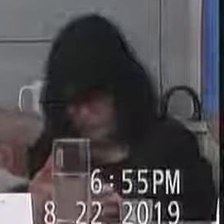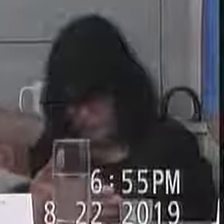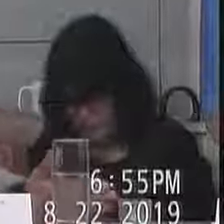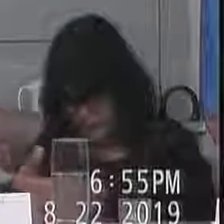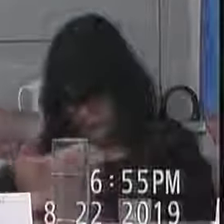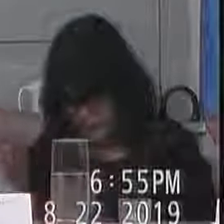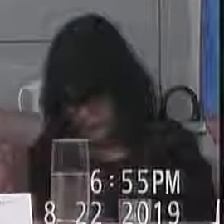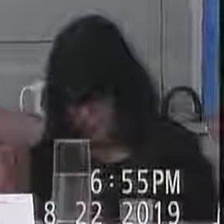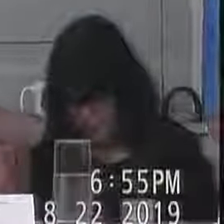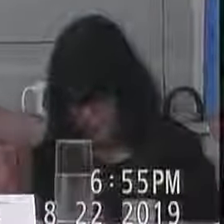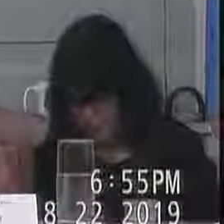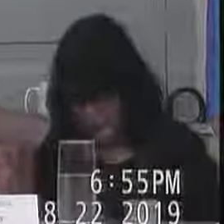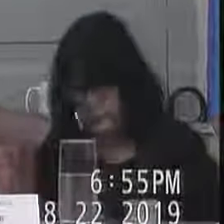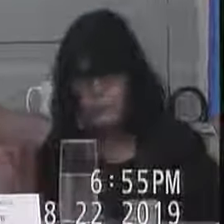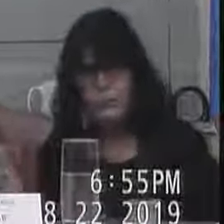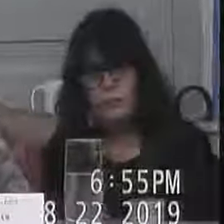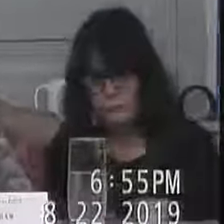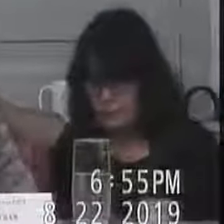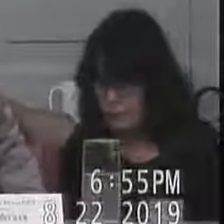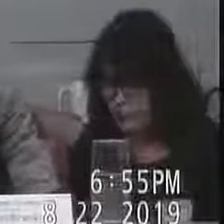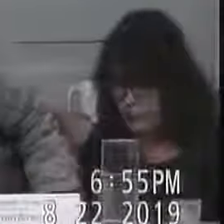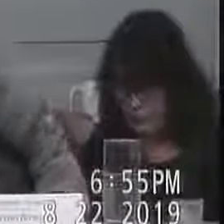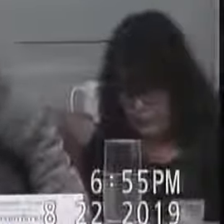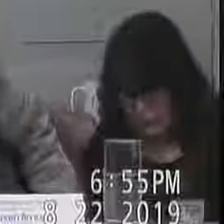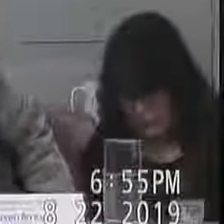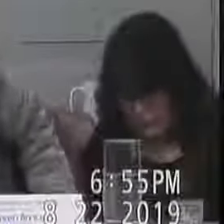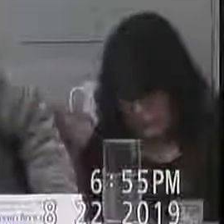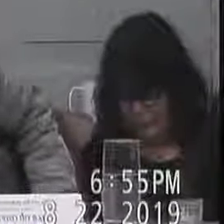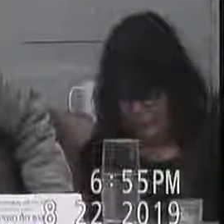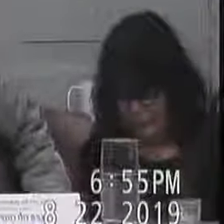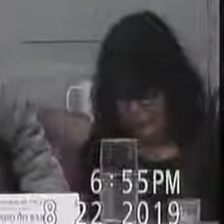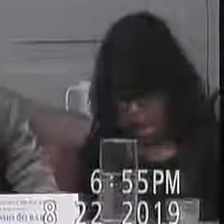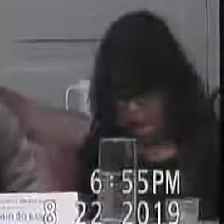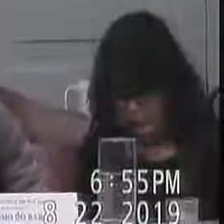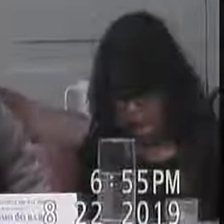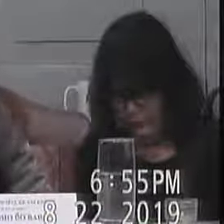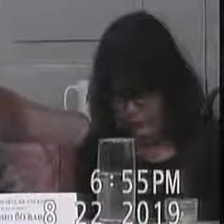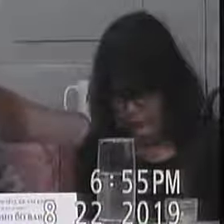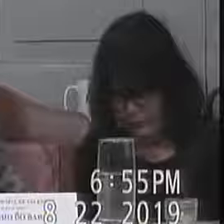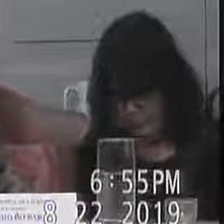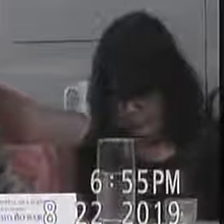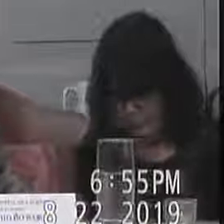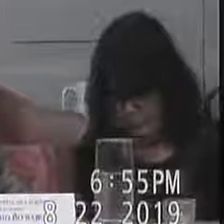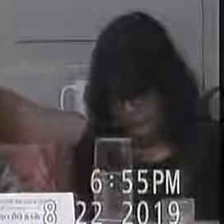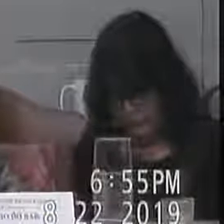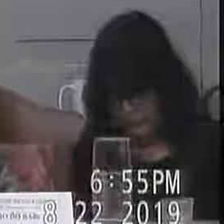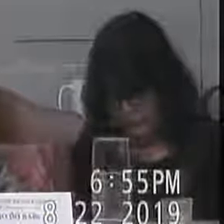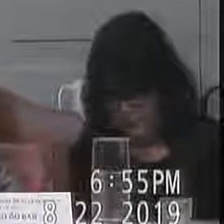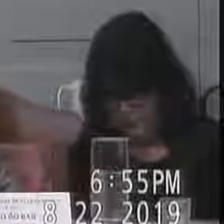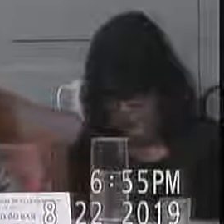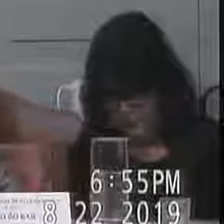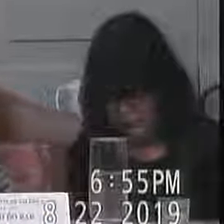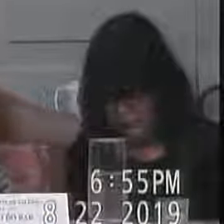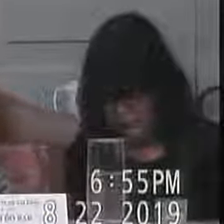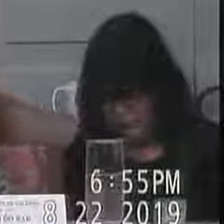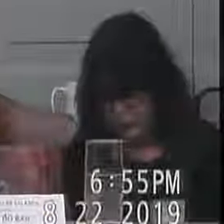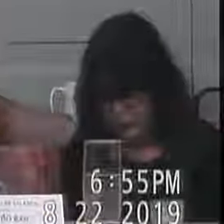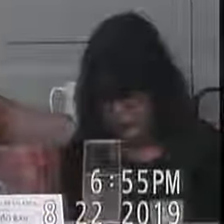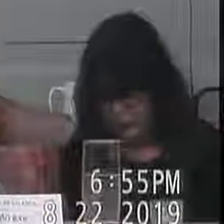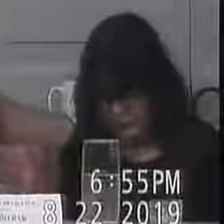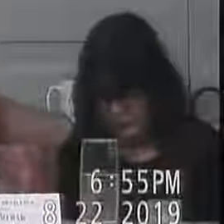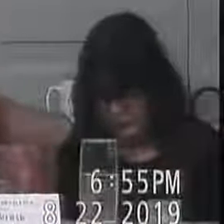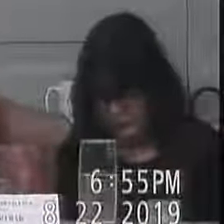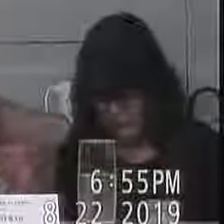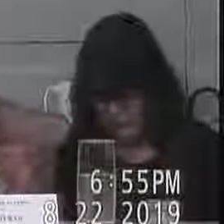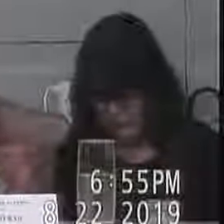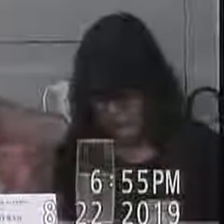mas não foi aquela obra que esperada que nos agradou totalmente né vereador e se Deus quiser na próxima